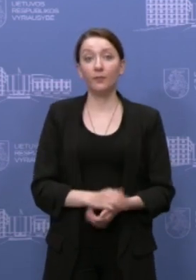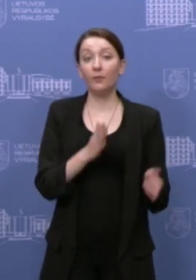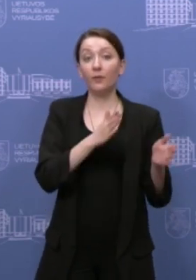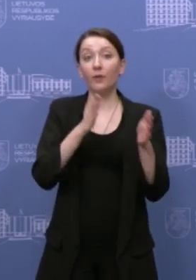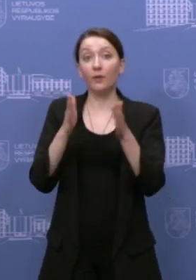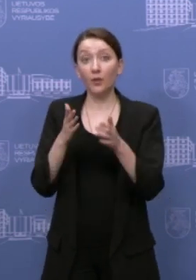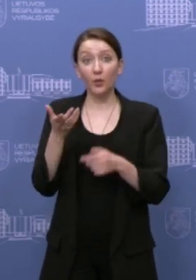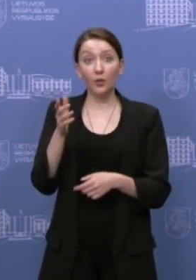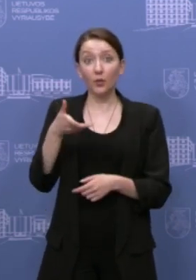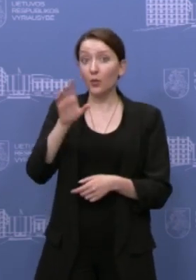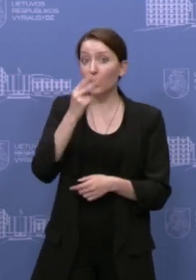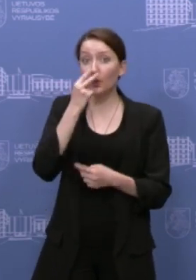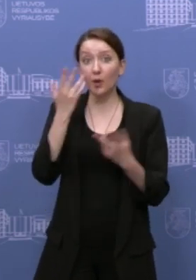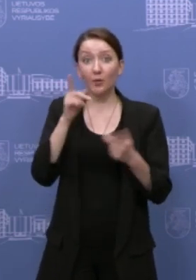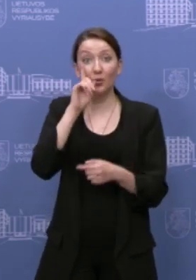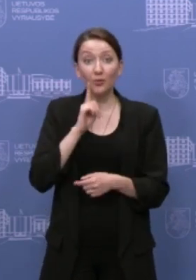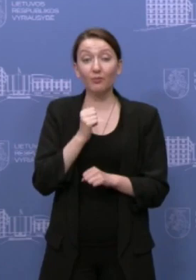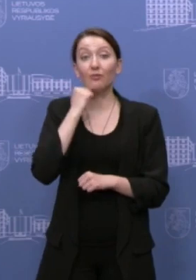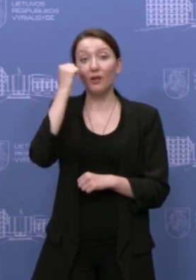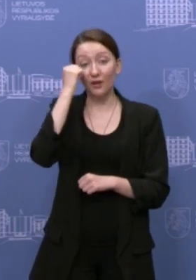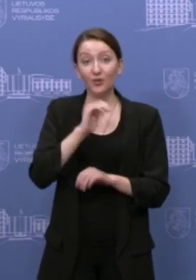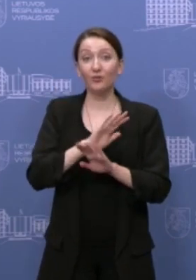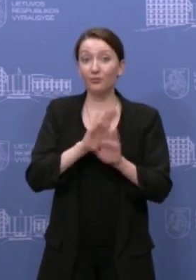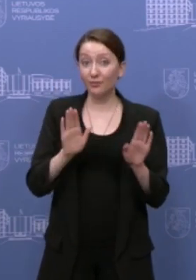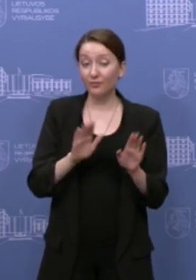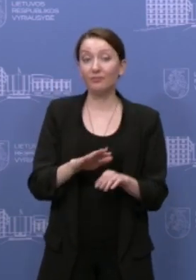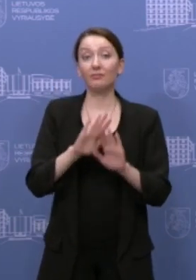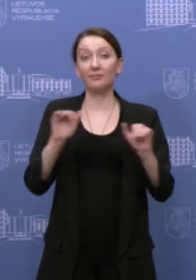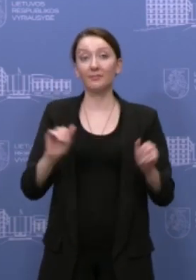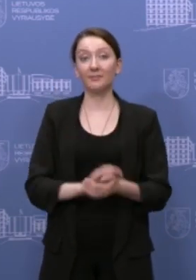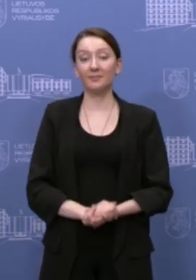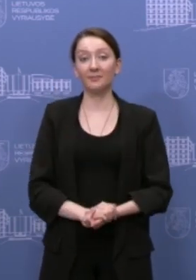kolegos daugiau nematau, norinčiau paklausti, tai dėku jums, visą geriausią.